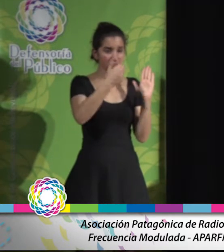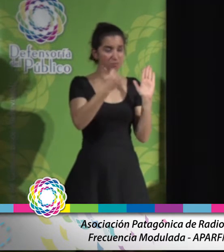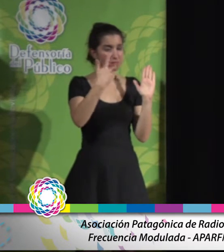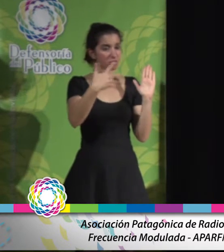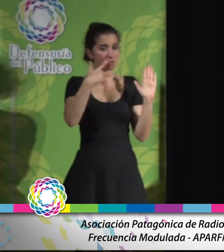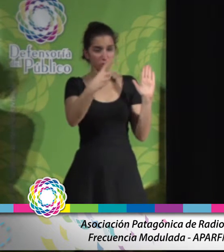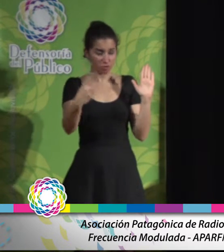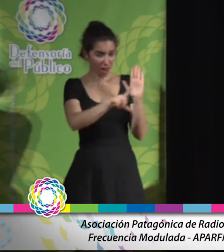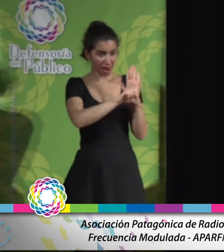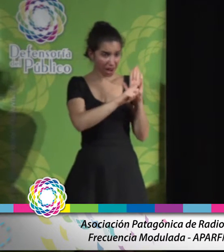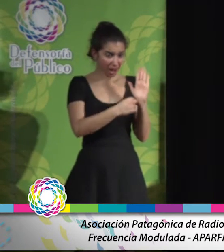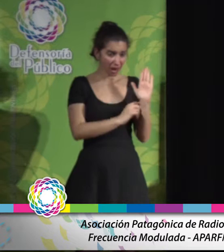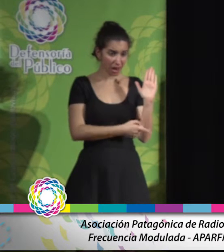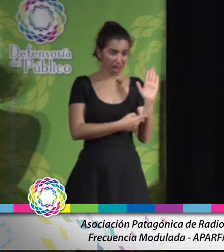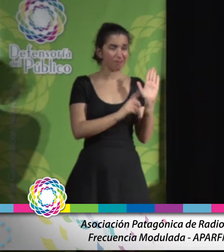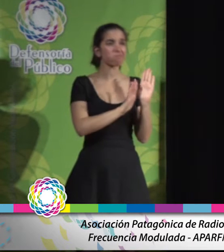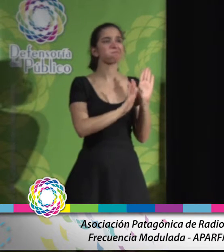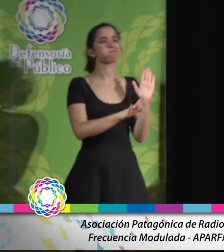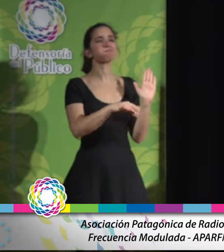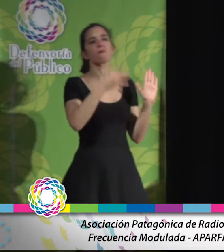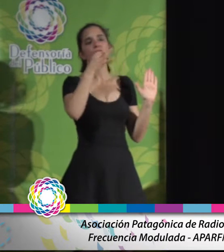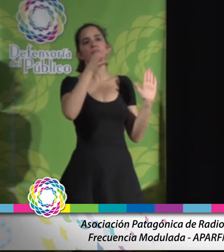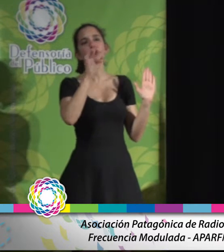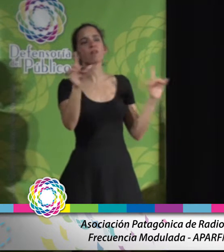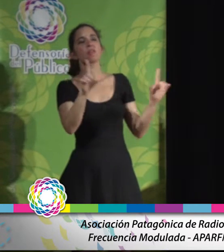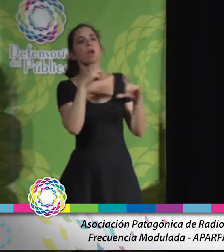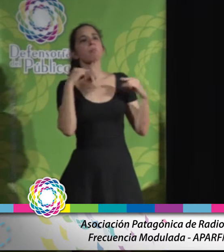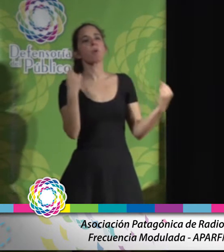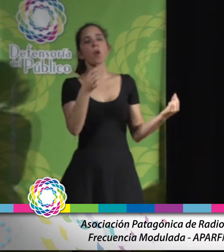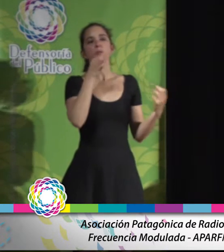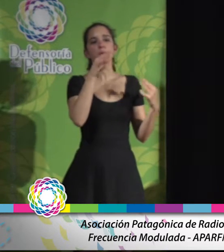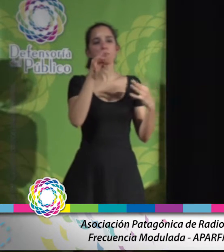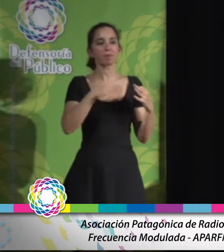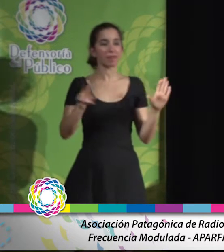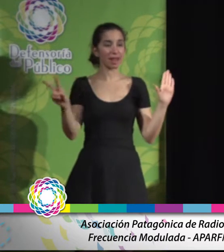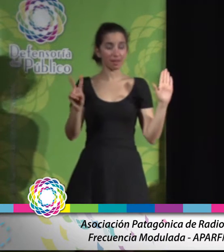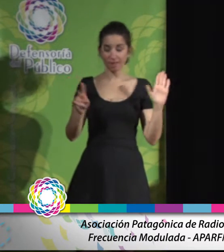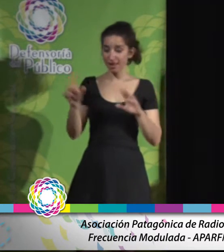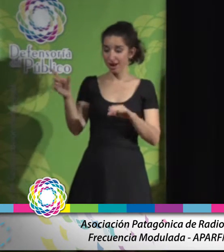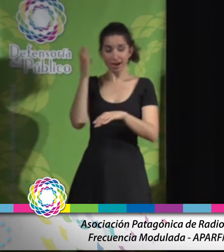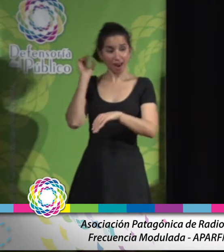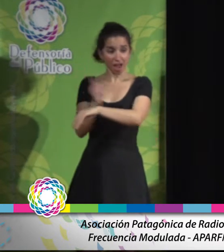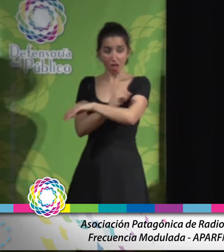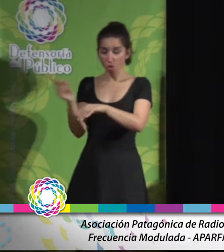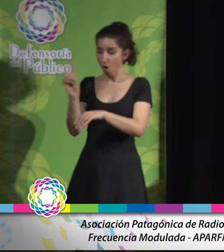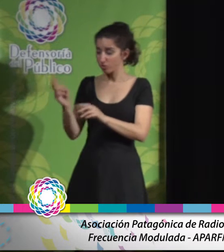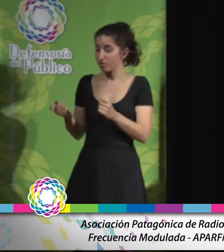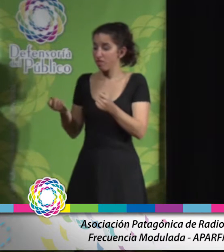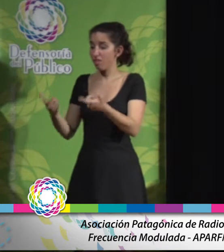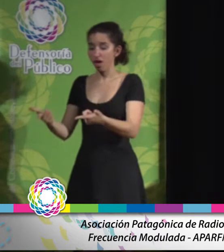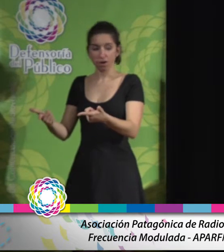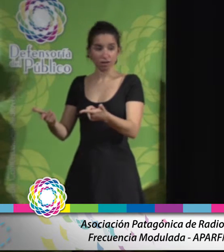solo sirve para marketing político, ya que luego de entregar las licencias mediante resolución, nadie